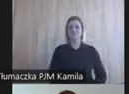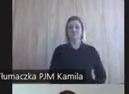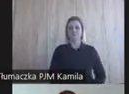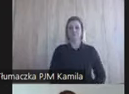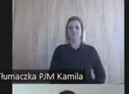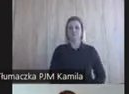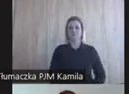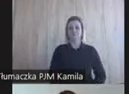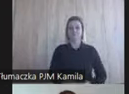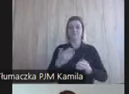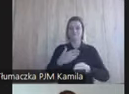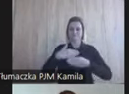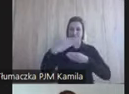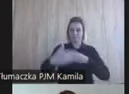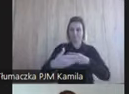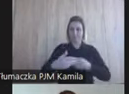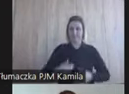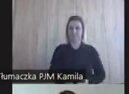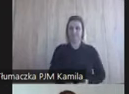Idąc dalej.